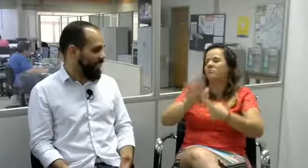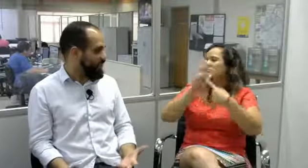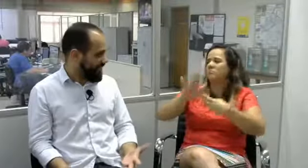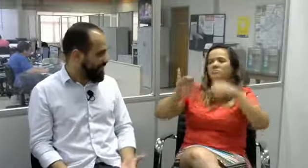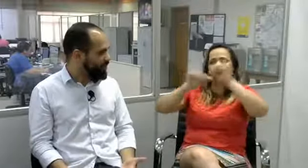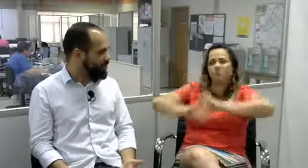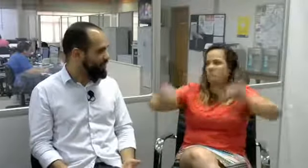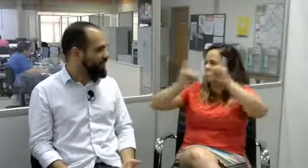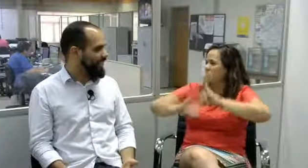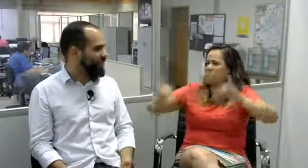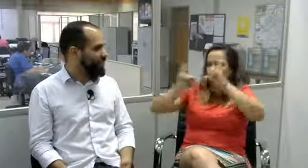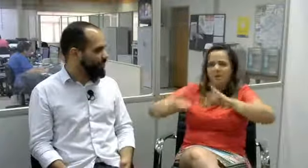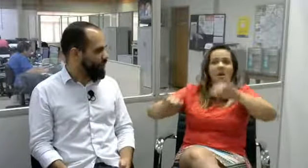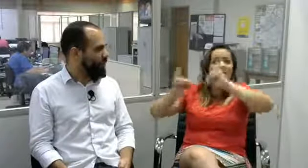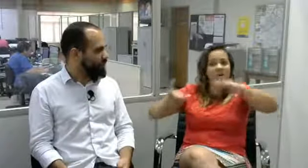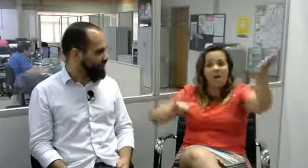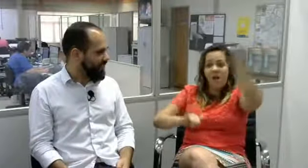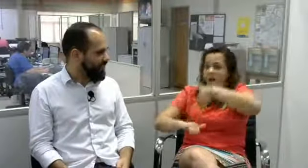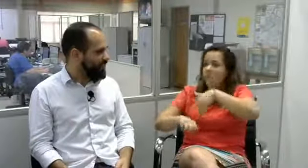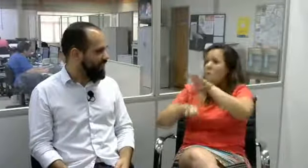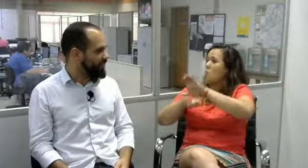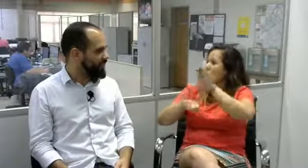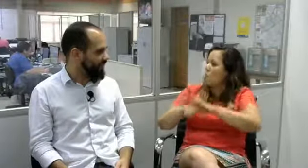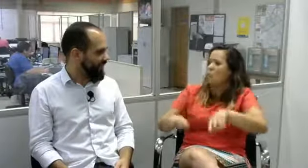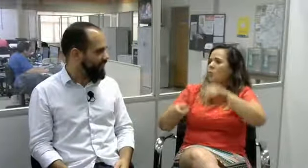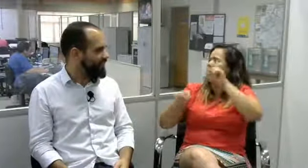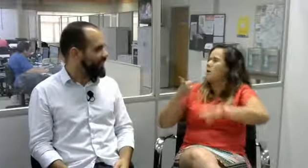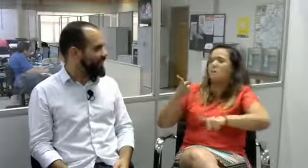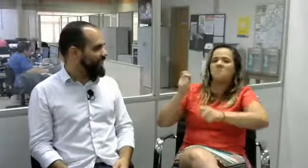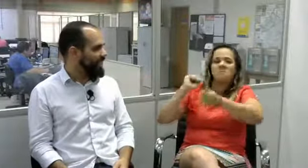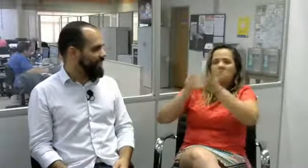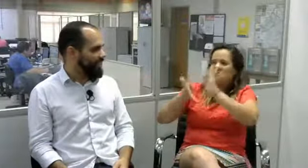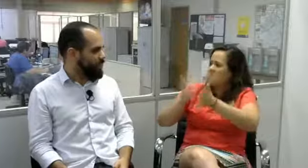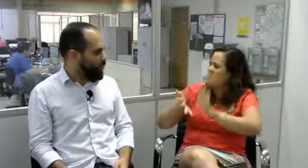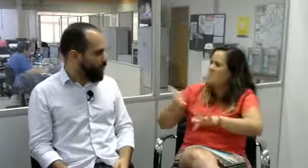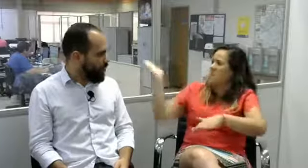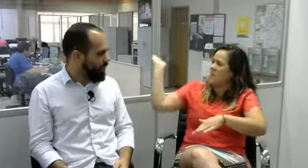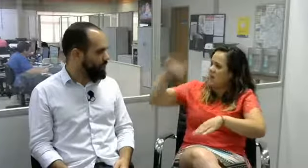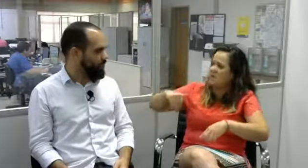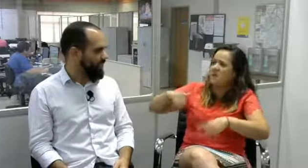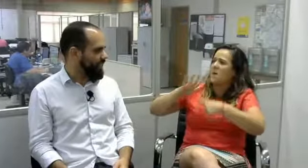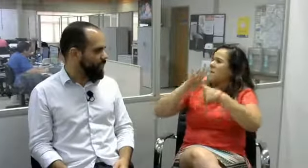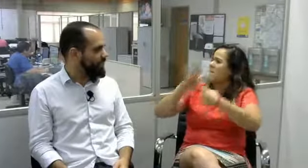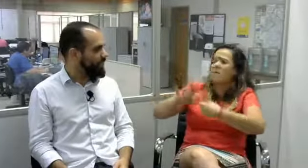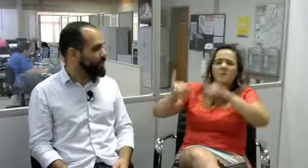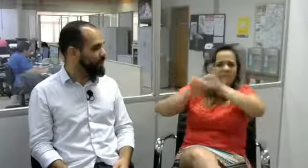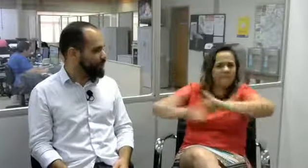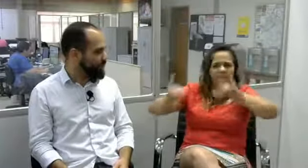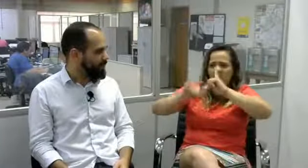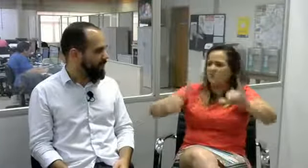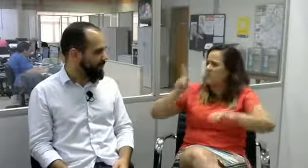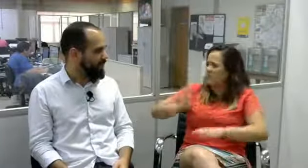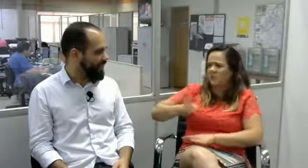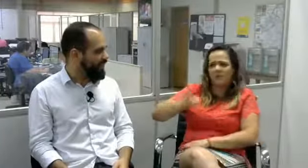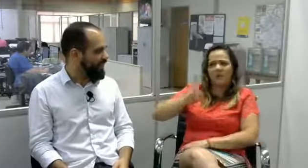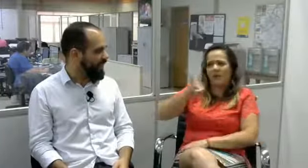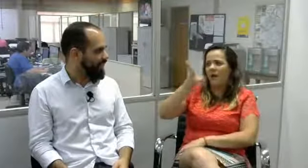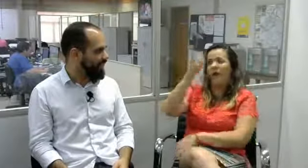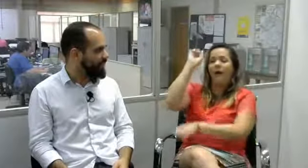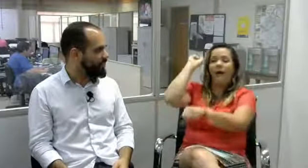desisto. Eu vou continuar mostrando a língua de sinais e dando cursos e convidando pessoas para aprender a língua